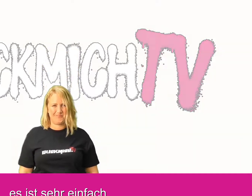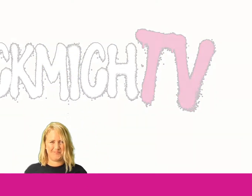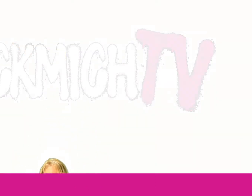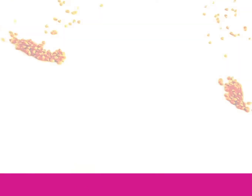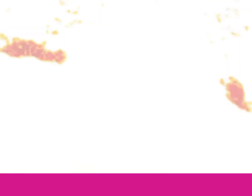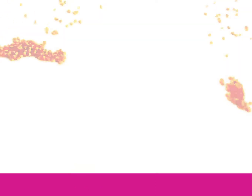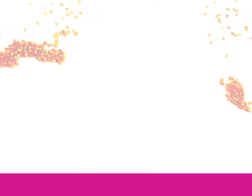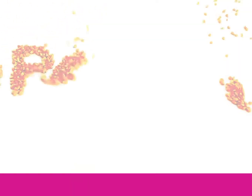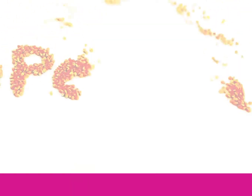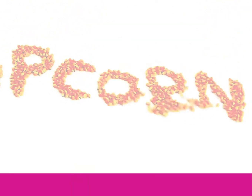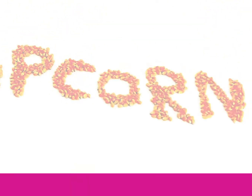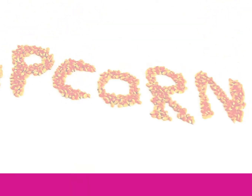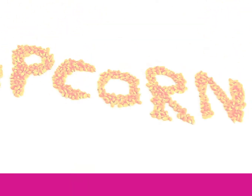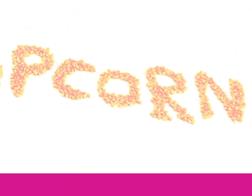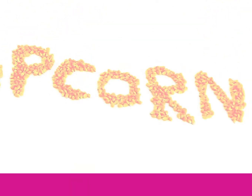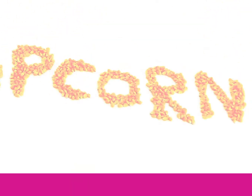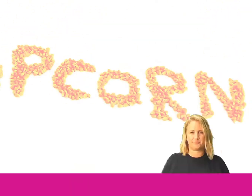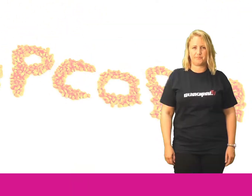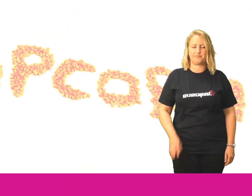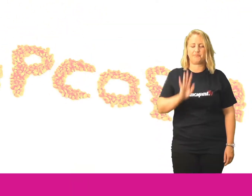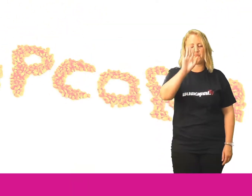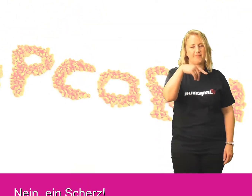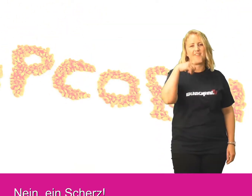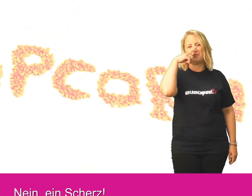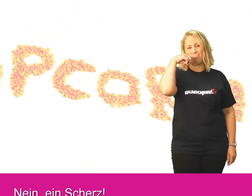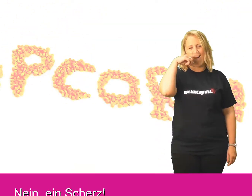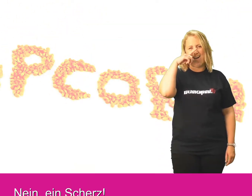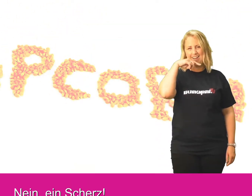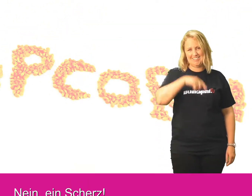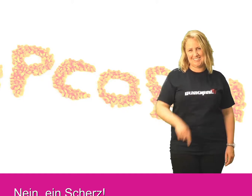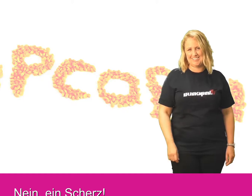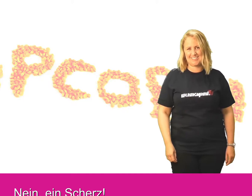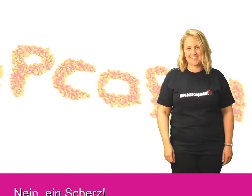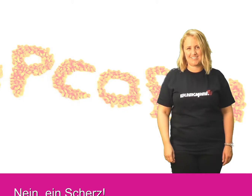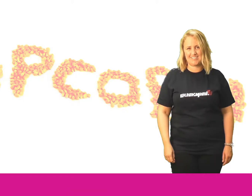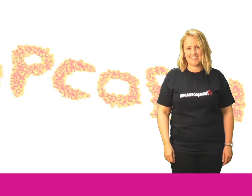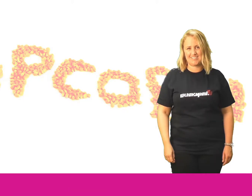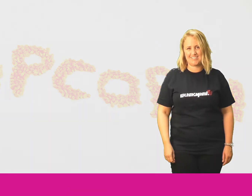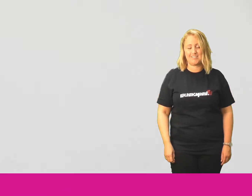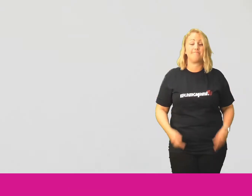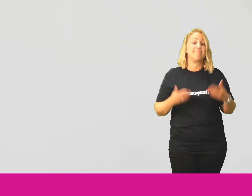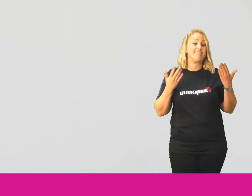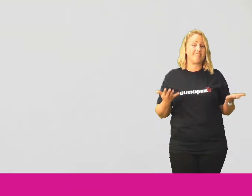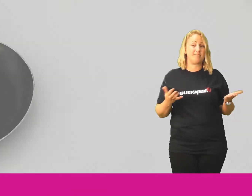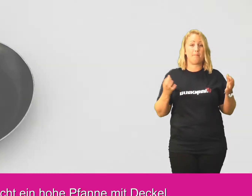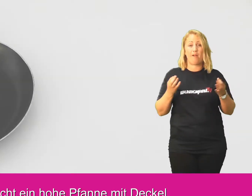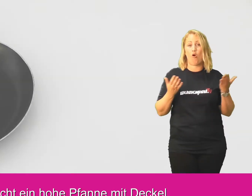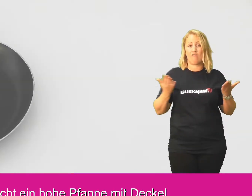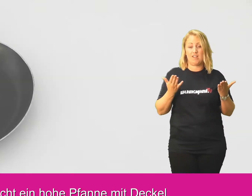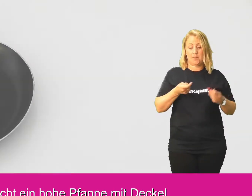ein scherz man braucht